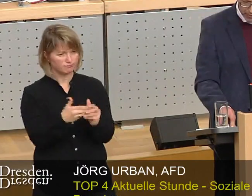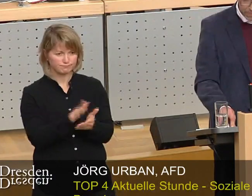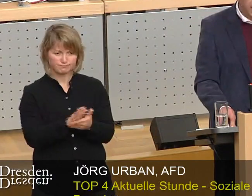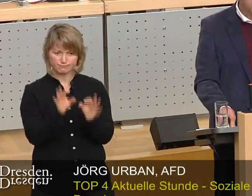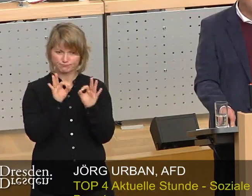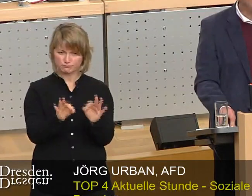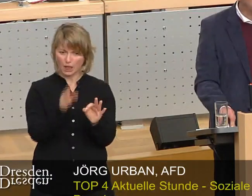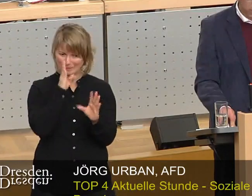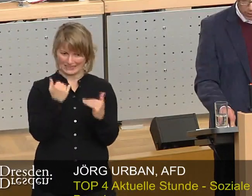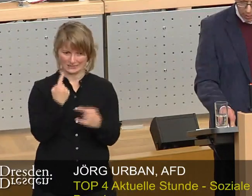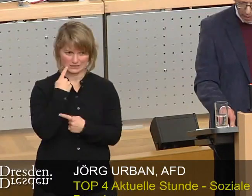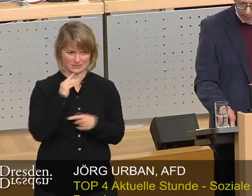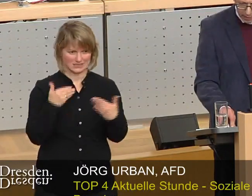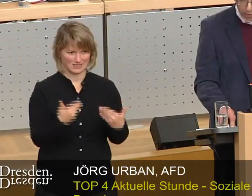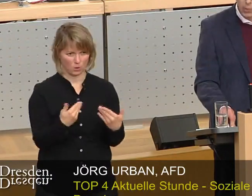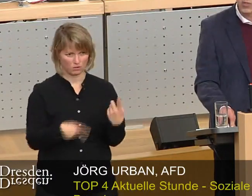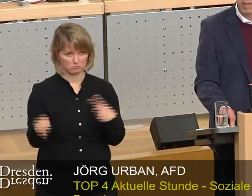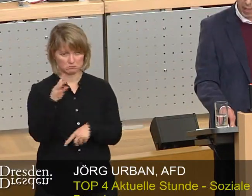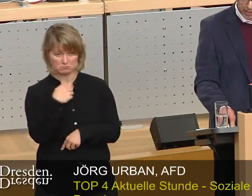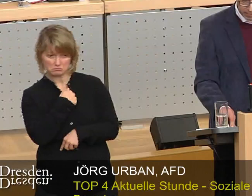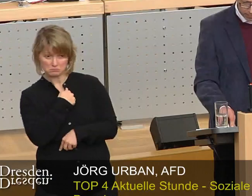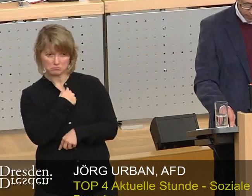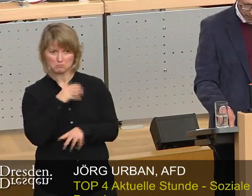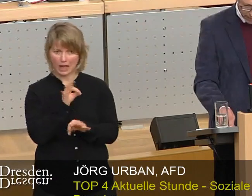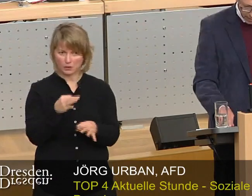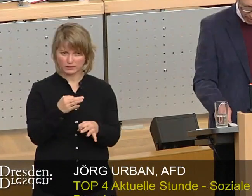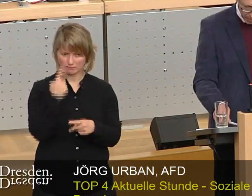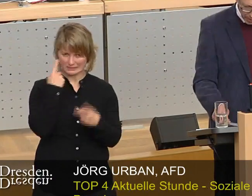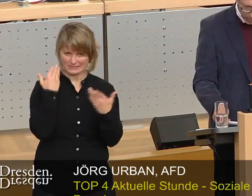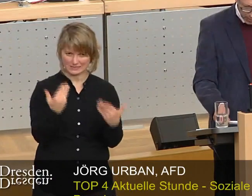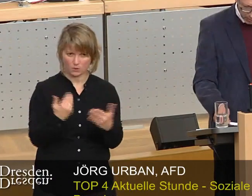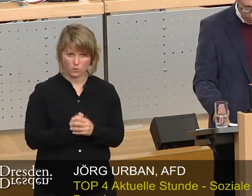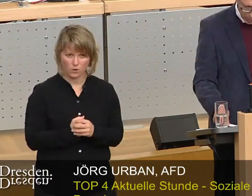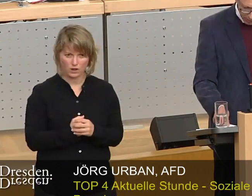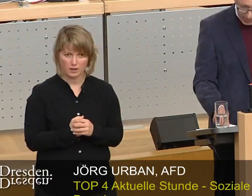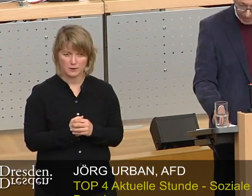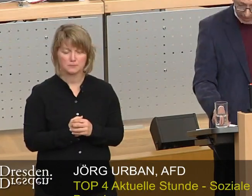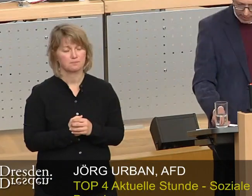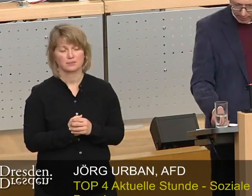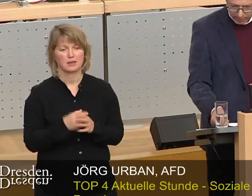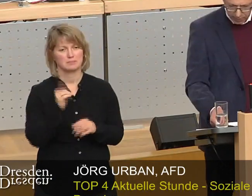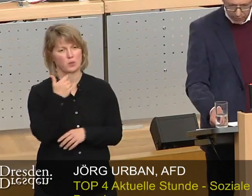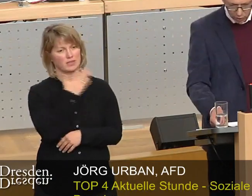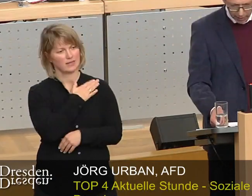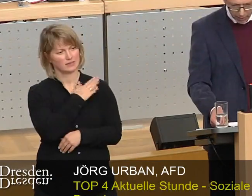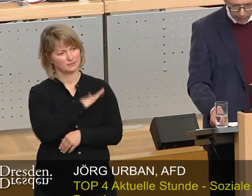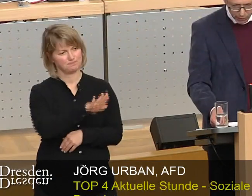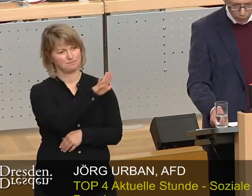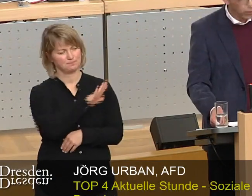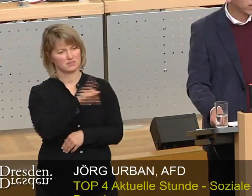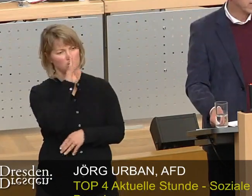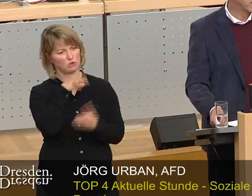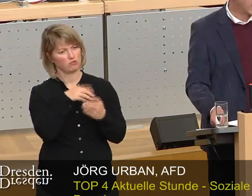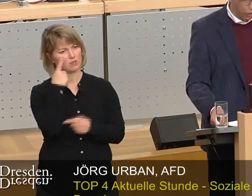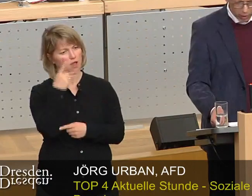-Zustandes. Kein Grund zur Panik, müsste man meinen. Aber besonders die linke Seite des Dresdner Stadtrates